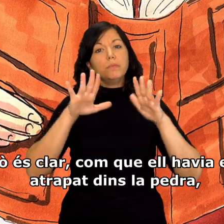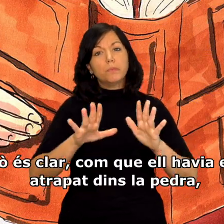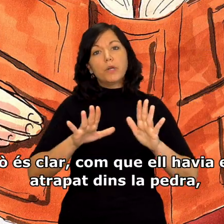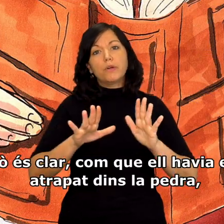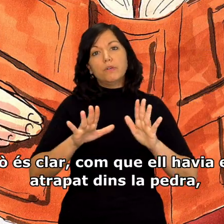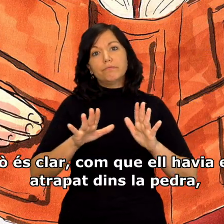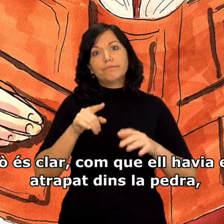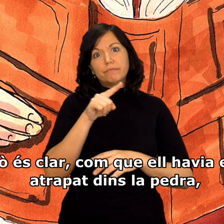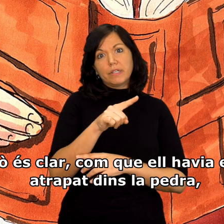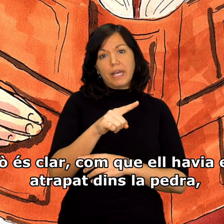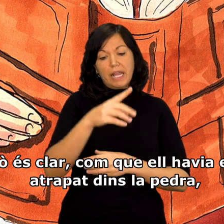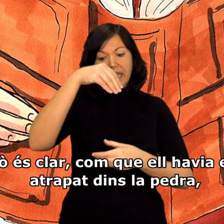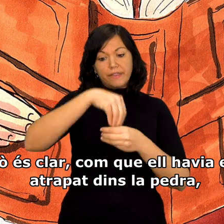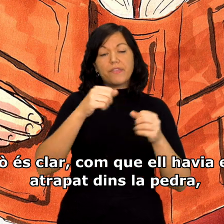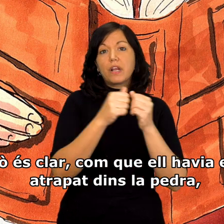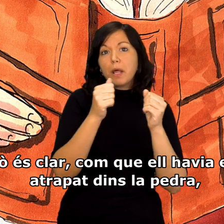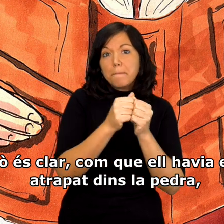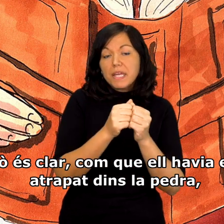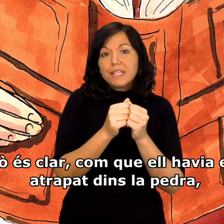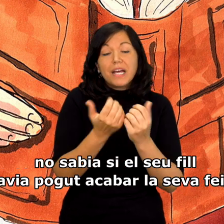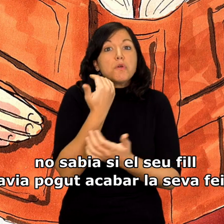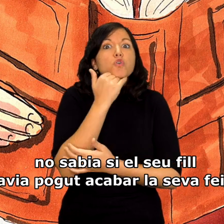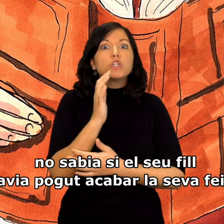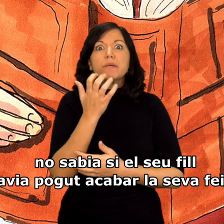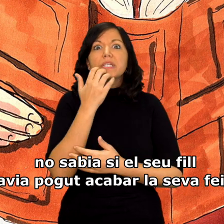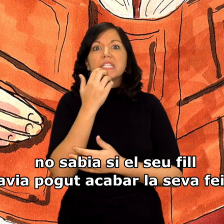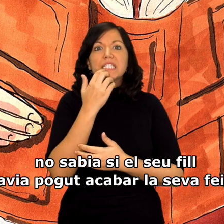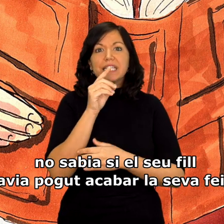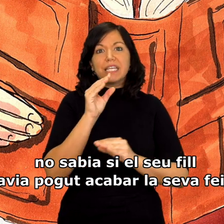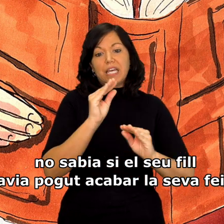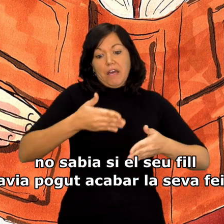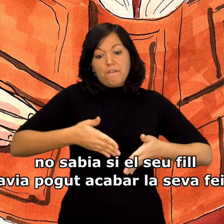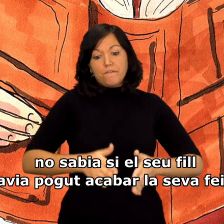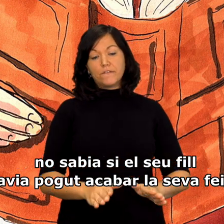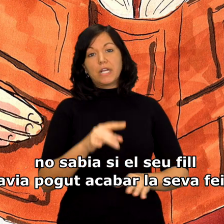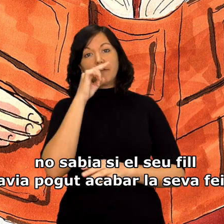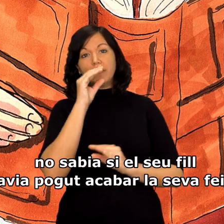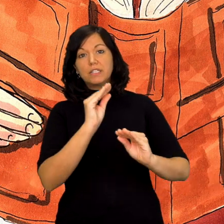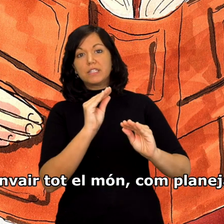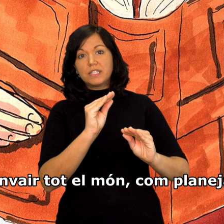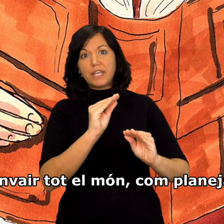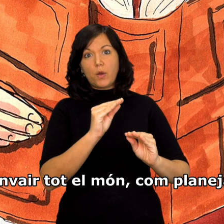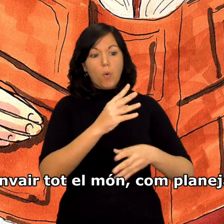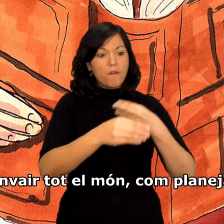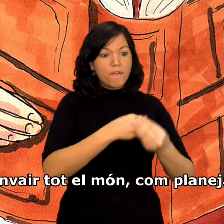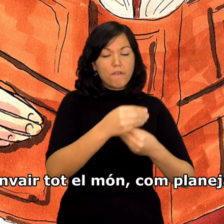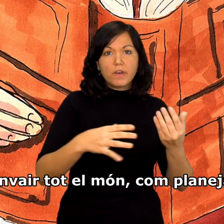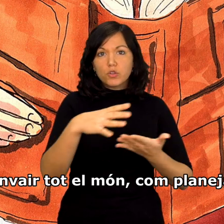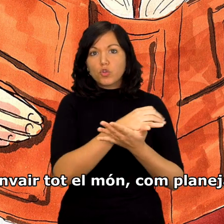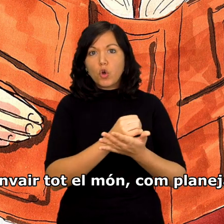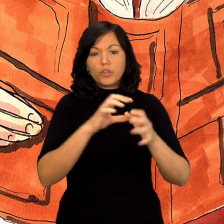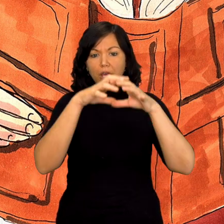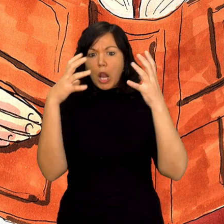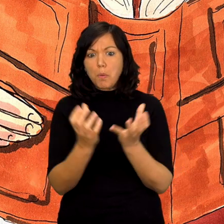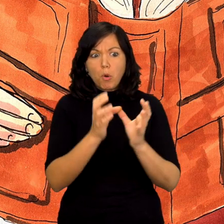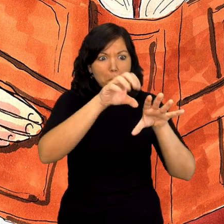Però és clar, com que ell havia estat atrapat dins la pedra, no sabia si el seu fill havia pogut acabar la seva feina i envair tot el món, com